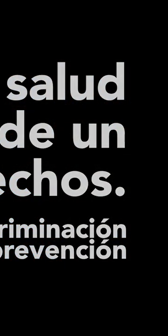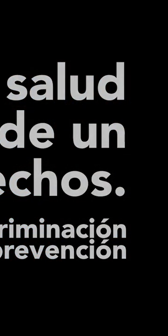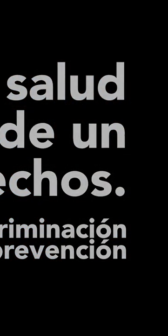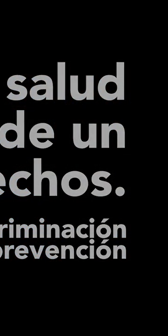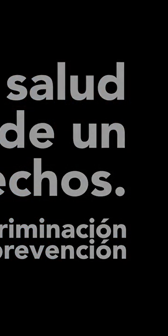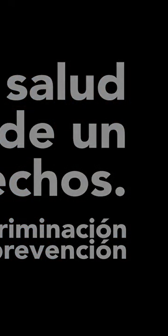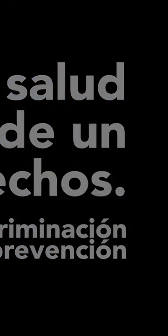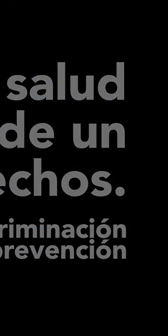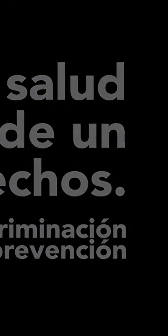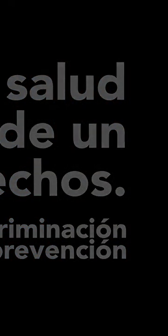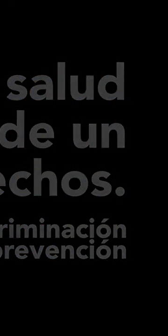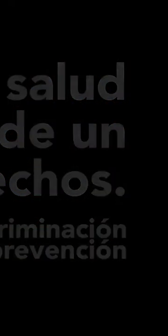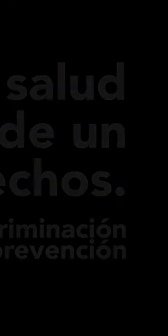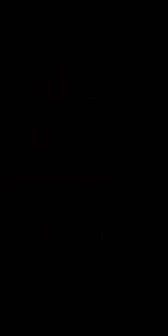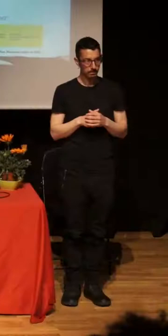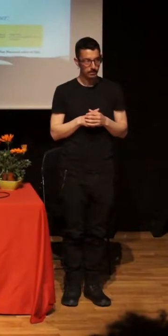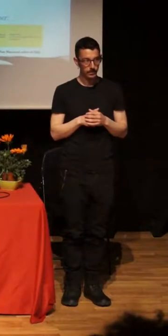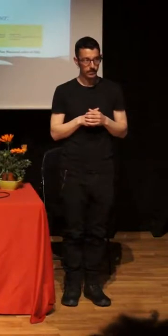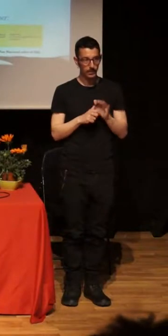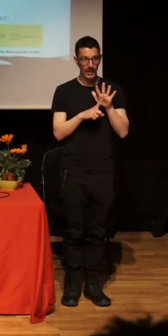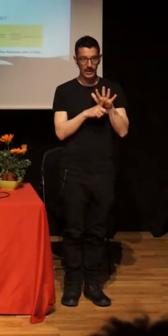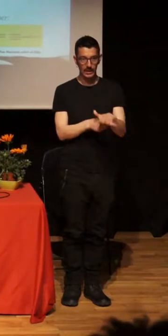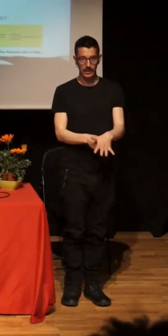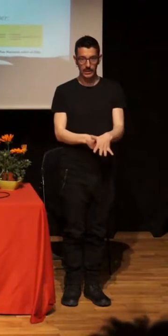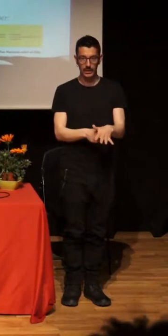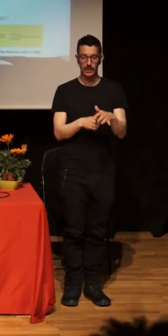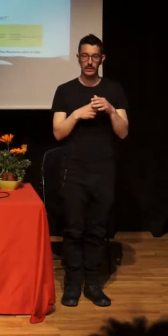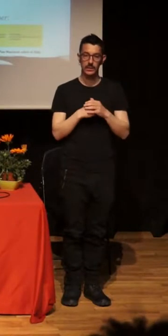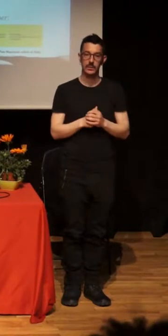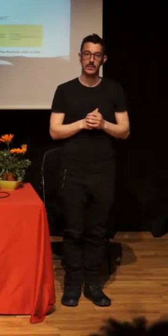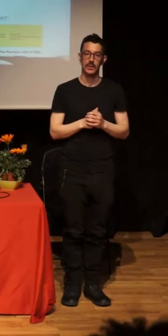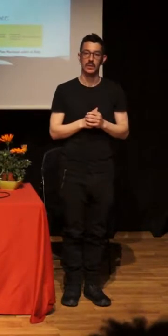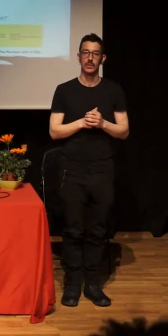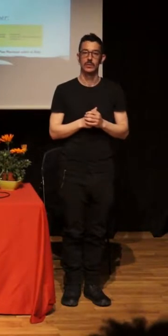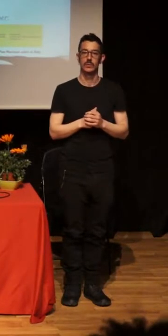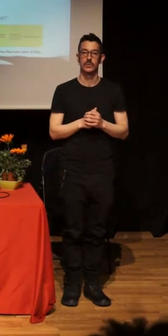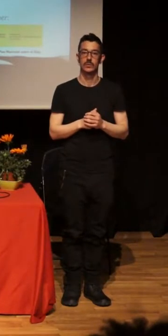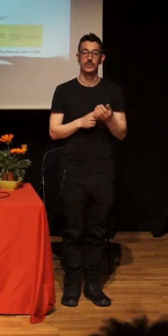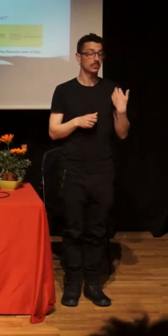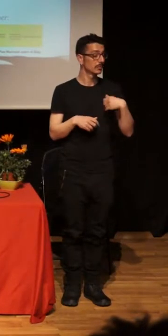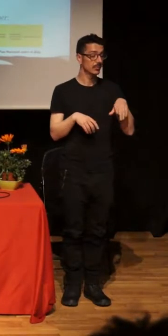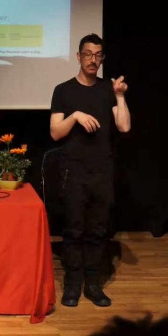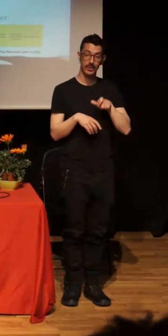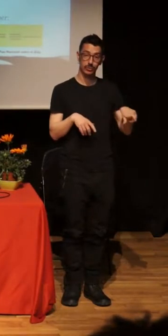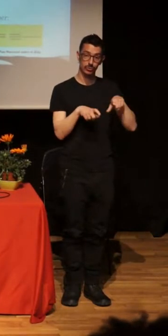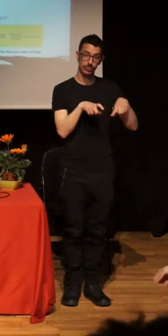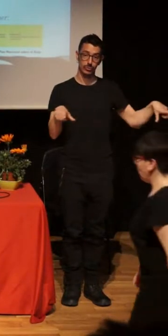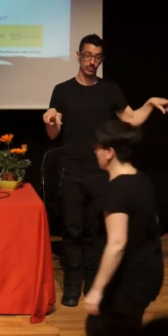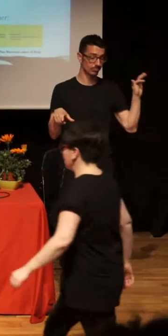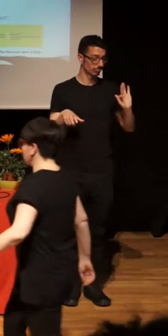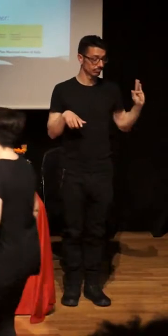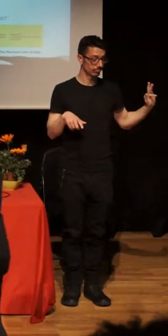The members of the Mesa, I think, are going to sit down, the three are going adopt a